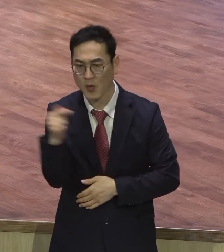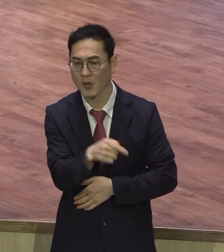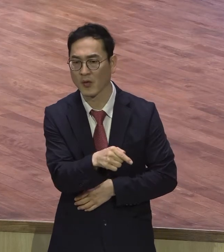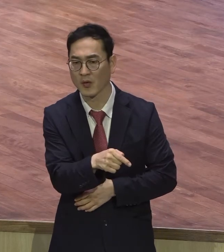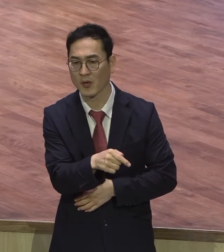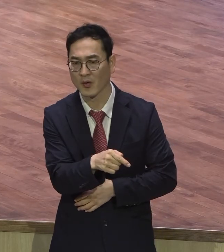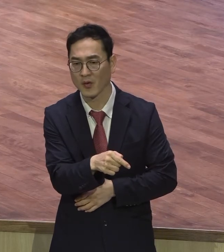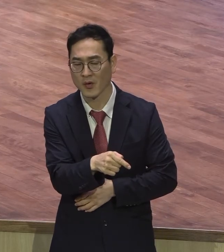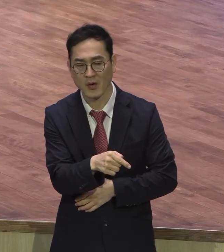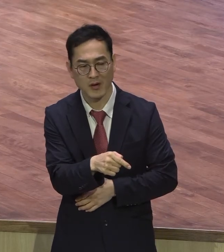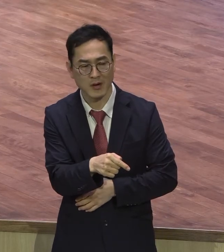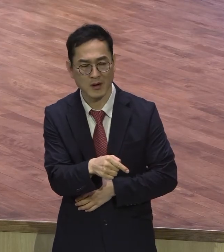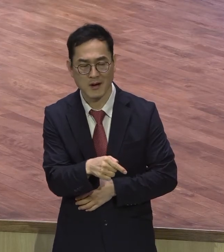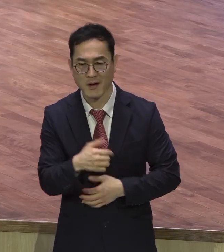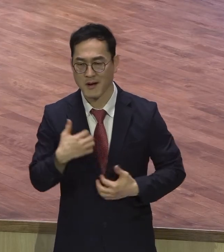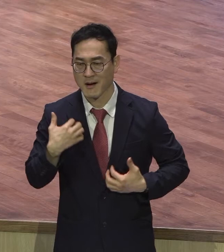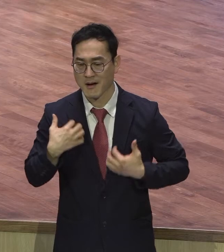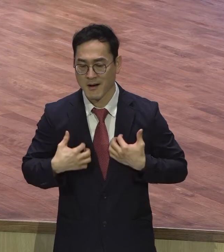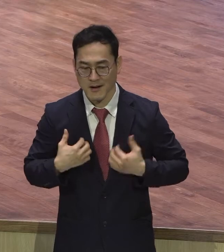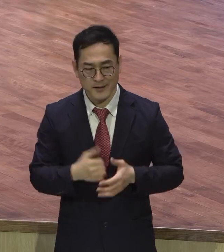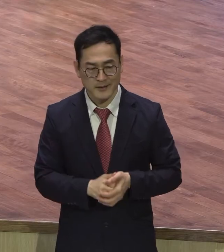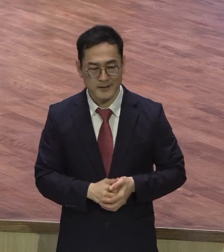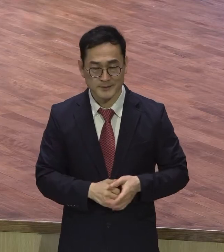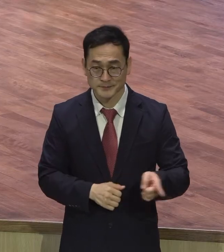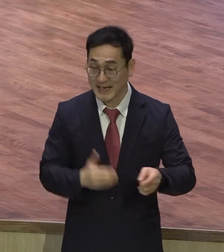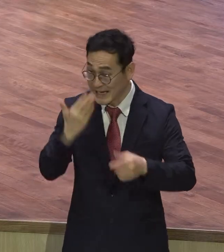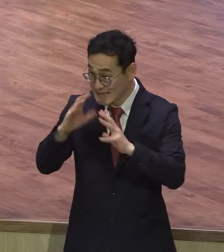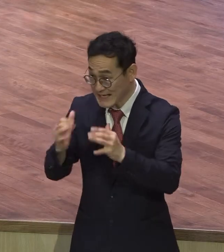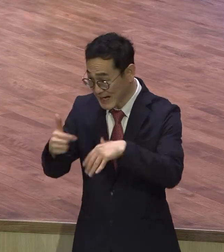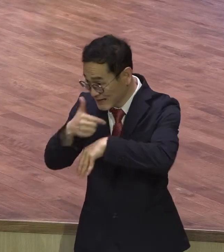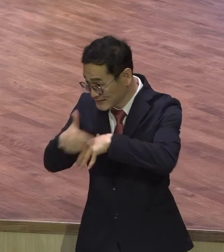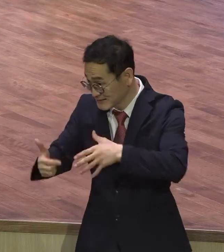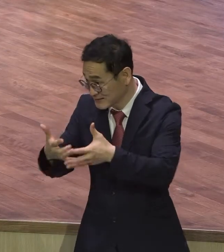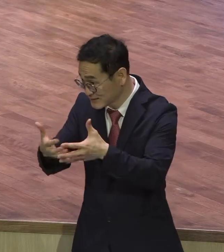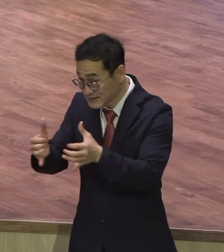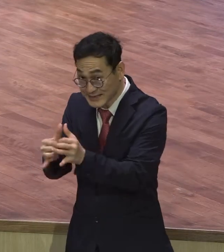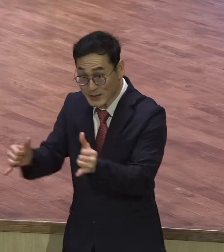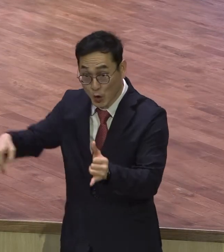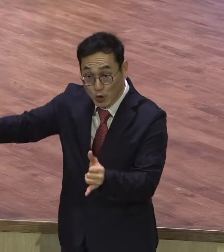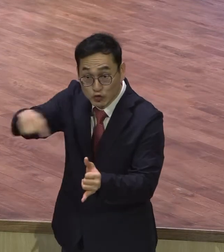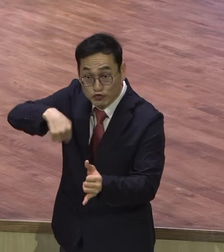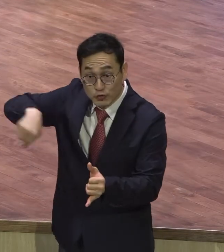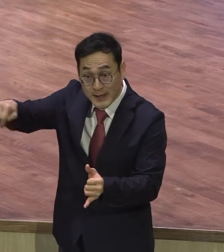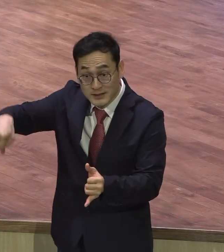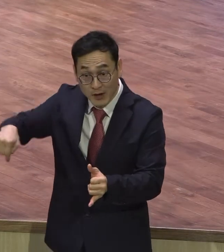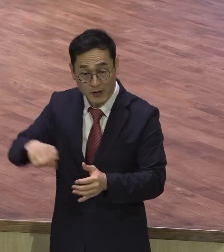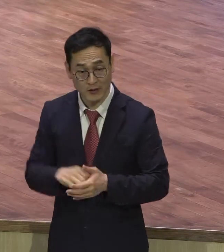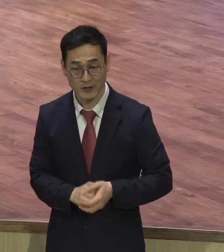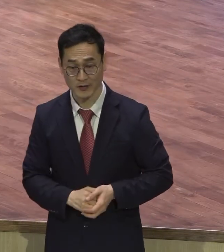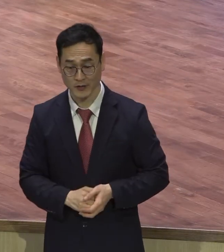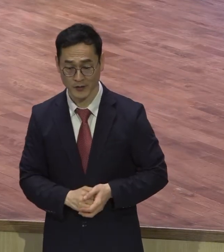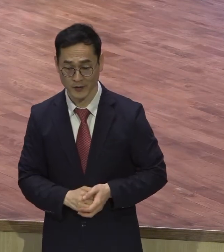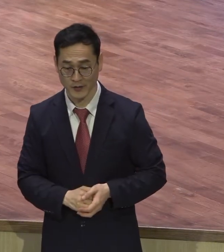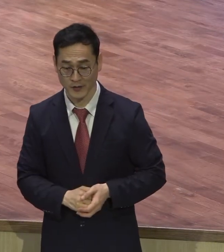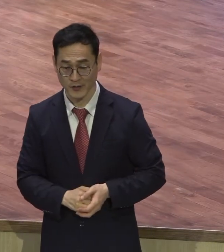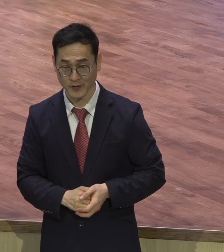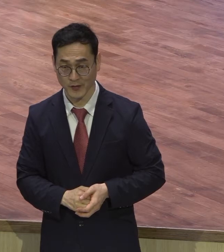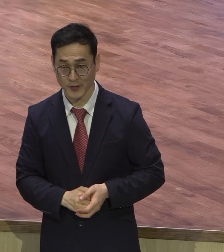받으셨어요. 뭐라고 말했어요? 이스라엘 중에서 아무에게도 이만한